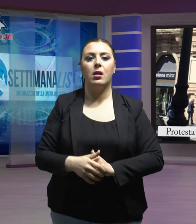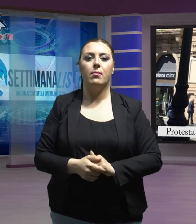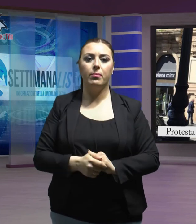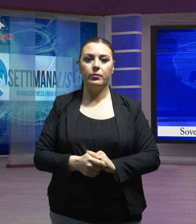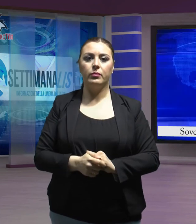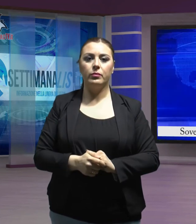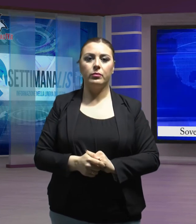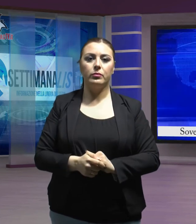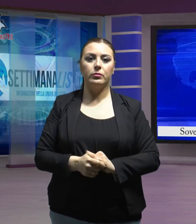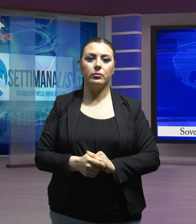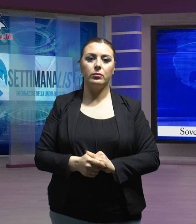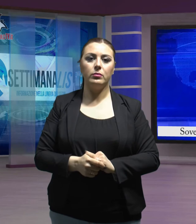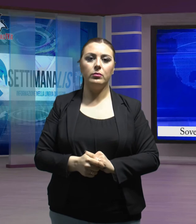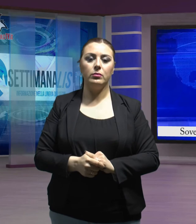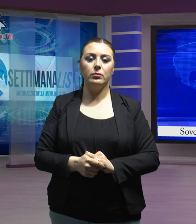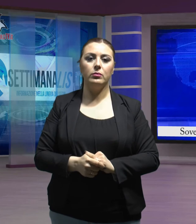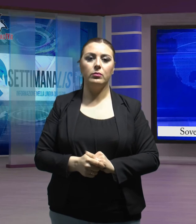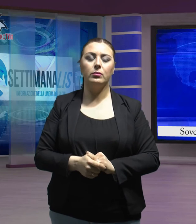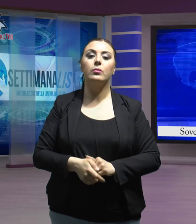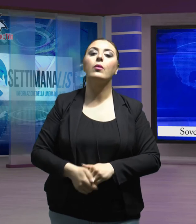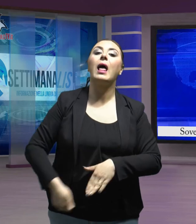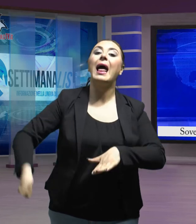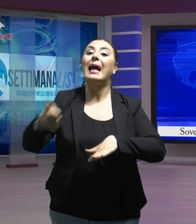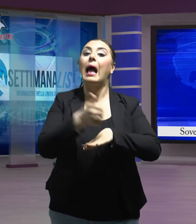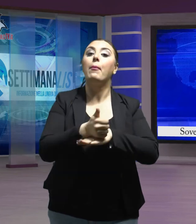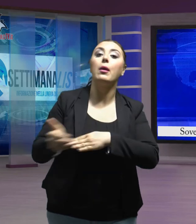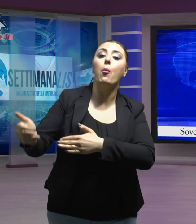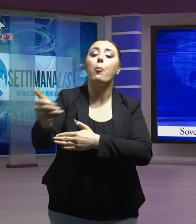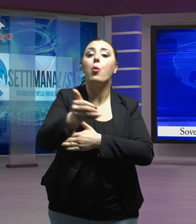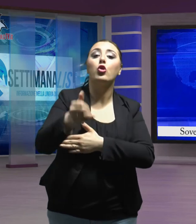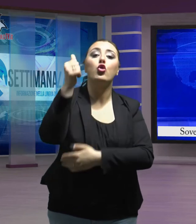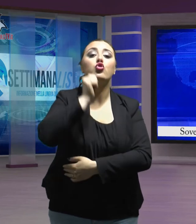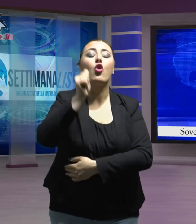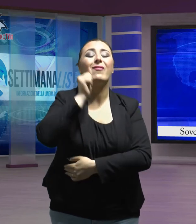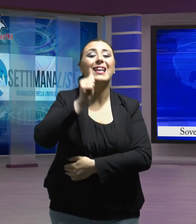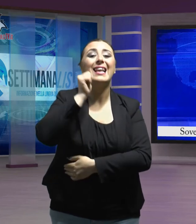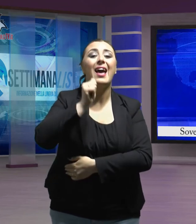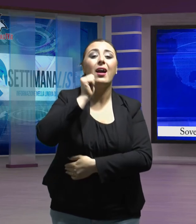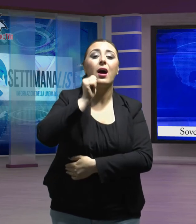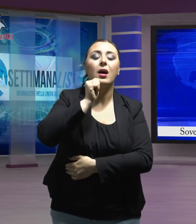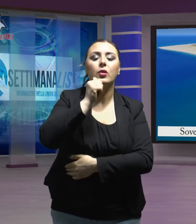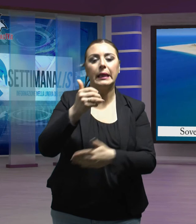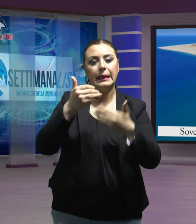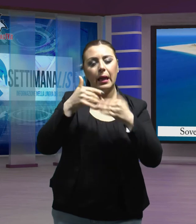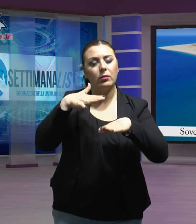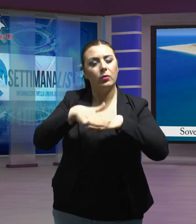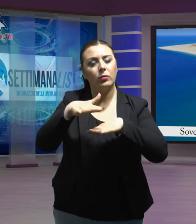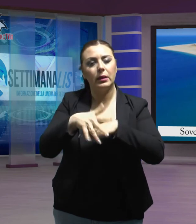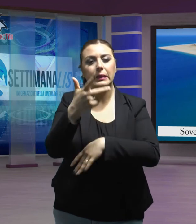La Capitaneria di Porto di Soverato, grazie all'utilizzo di tre mezzi